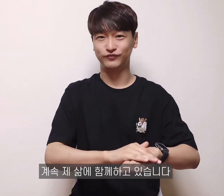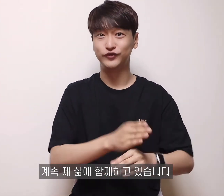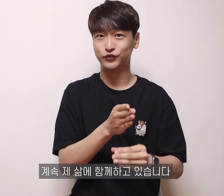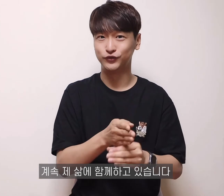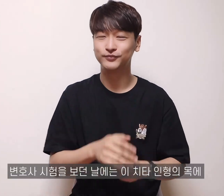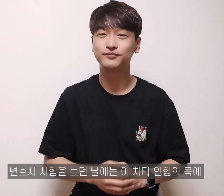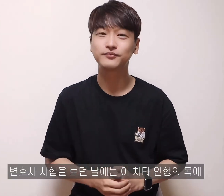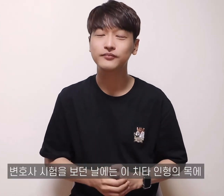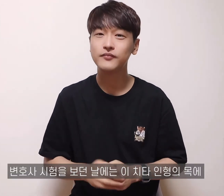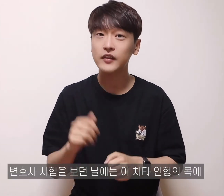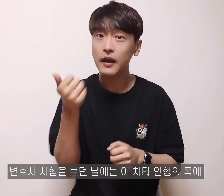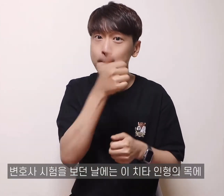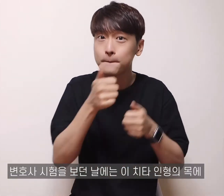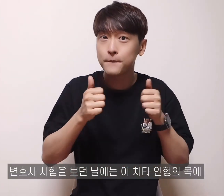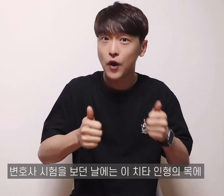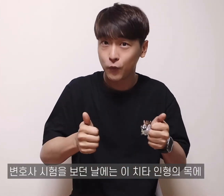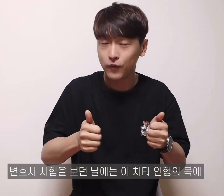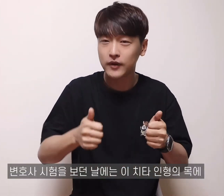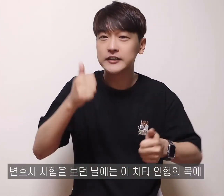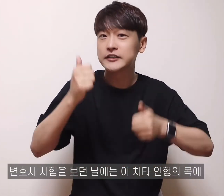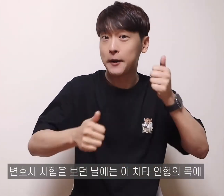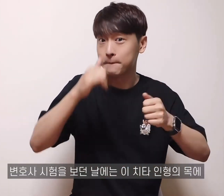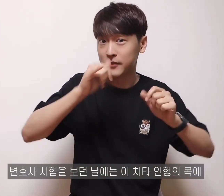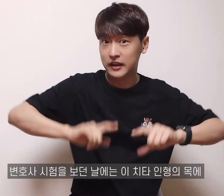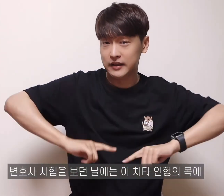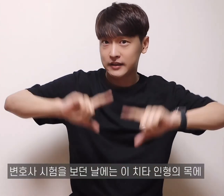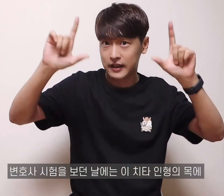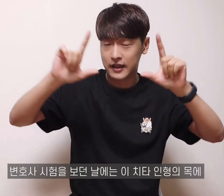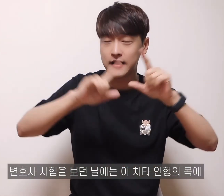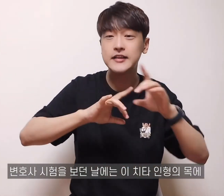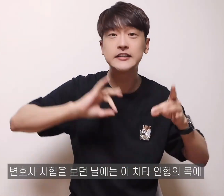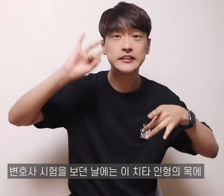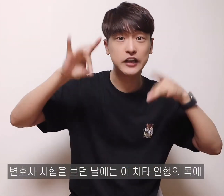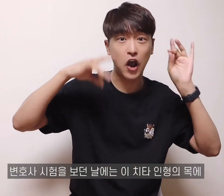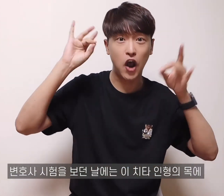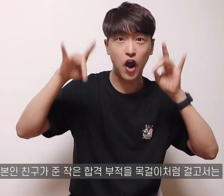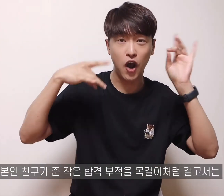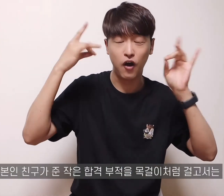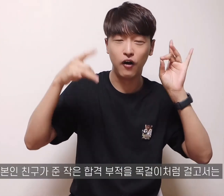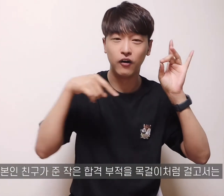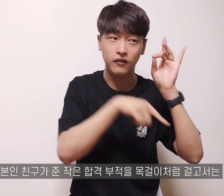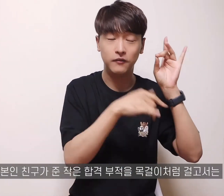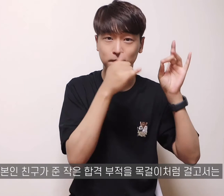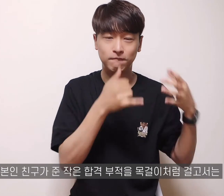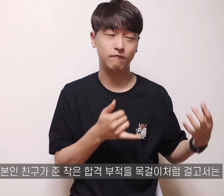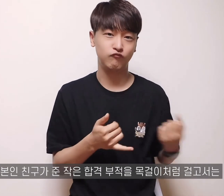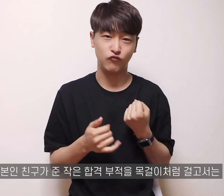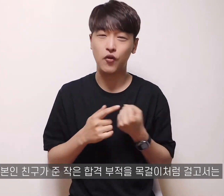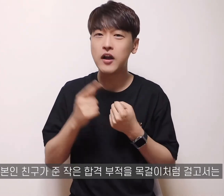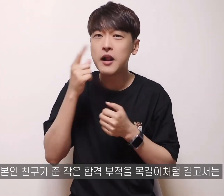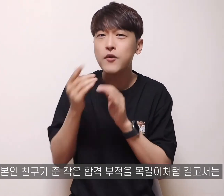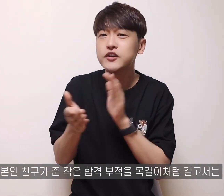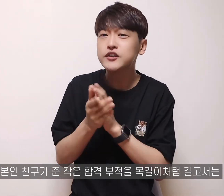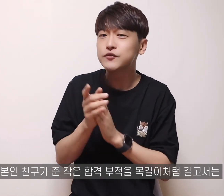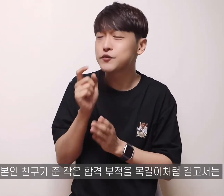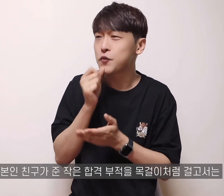변호사 시험을 보던 날에는 이 치타 인형의 목에 일본인 친구가 준 작은 합격 부적을